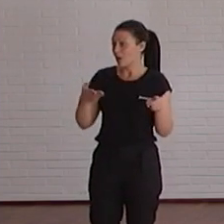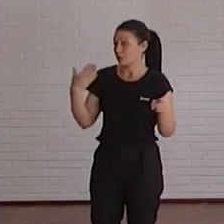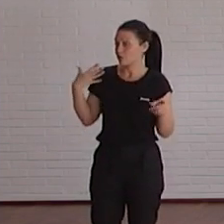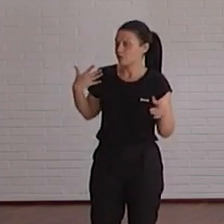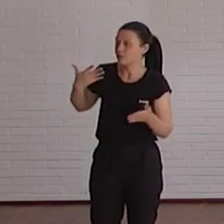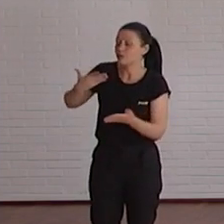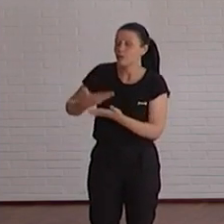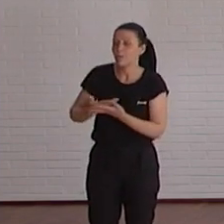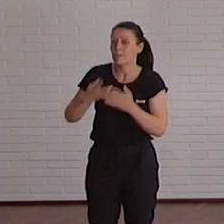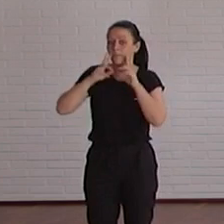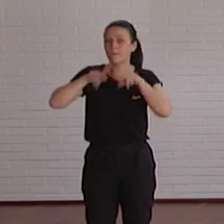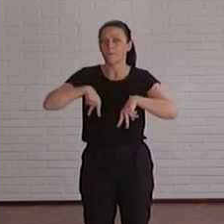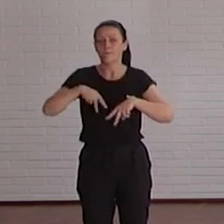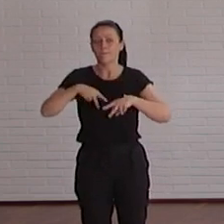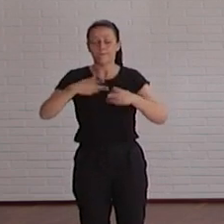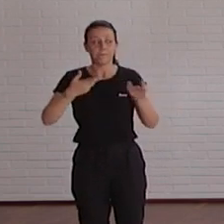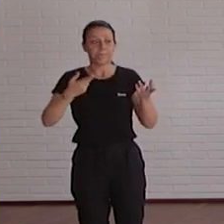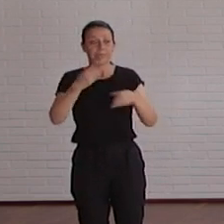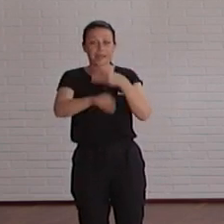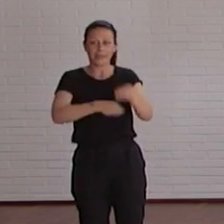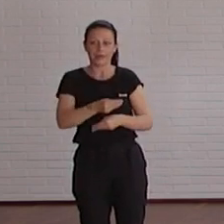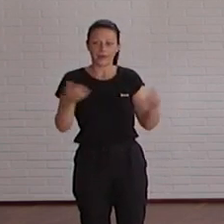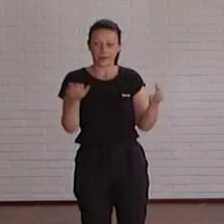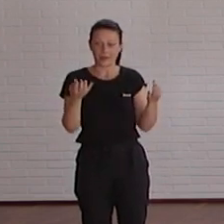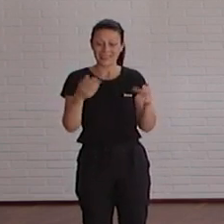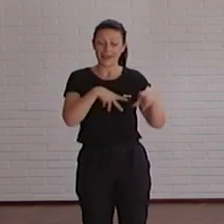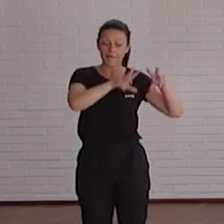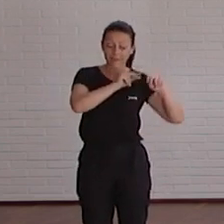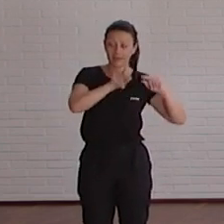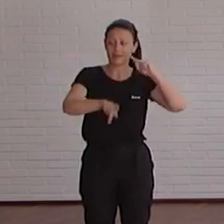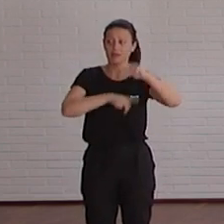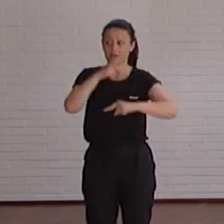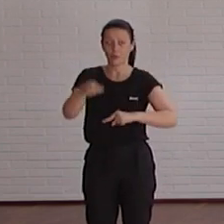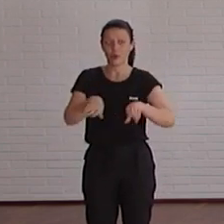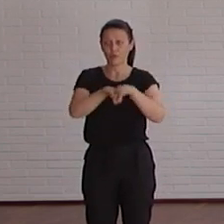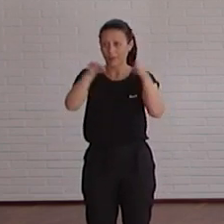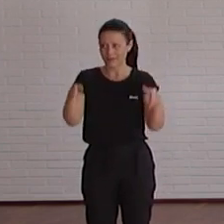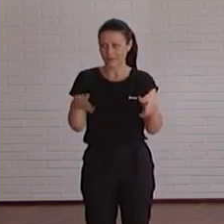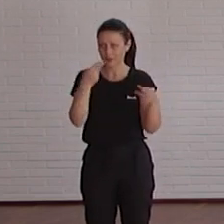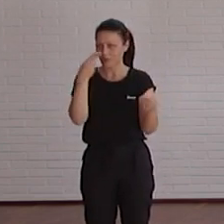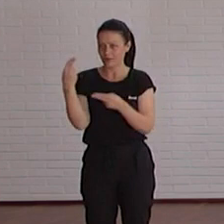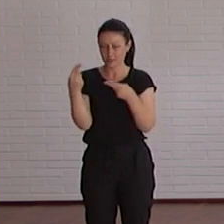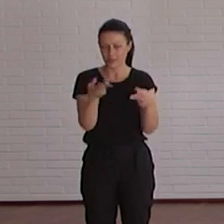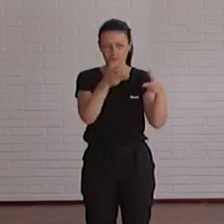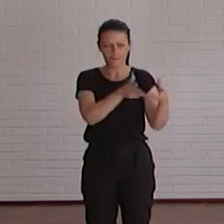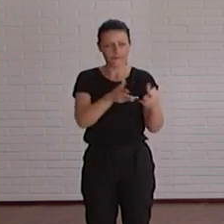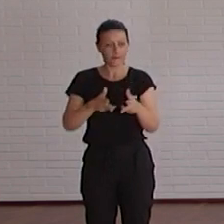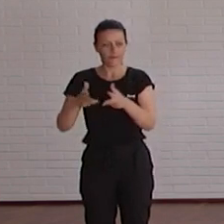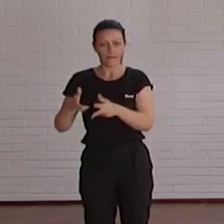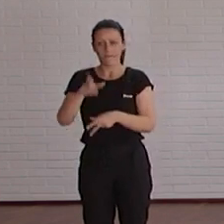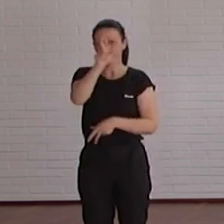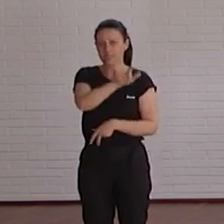conozcáis qué estamos haciendo antes de dar paso a una mesa redonda con nuestros invitados, que son personas,